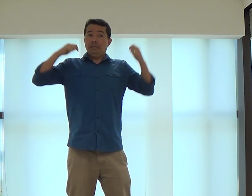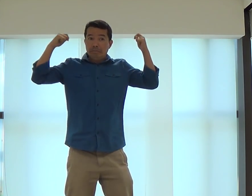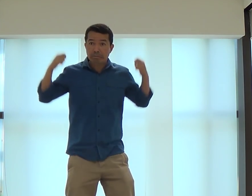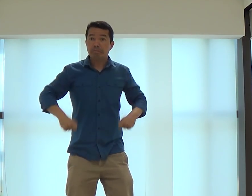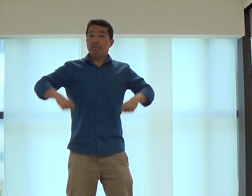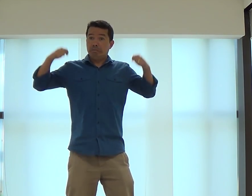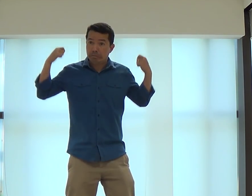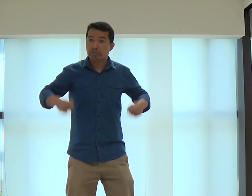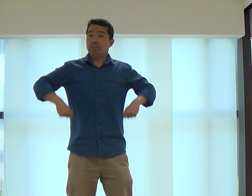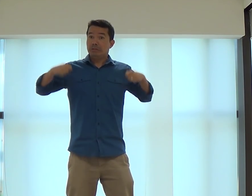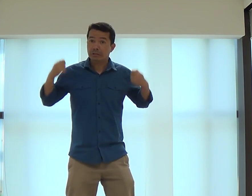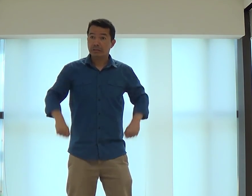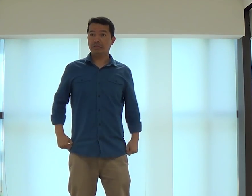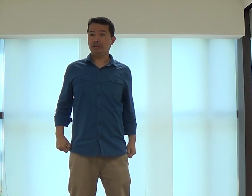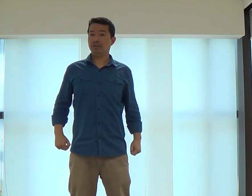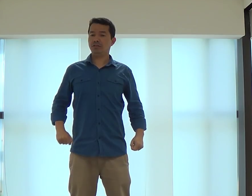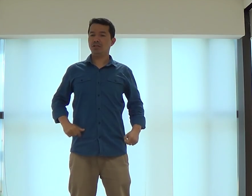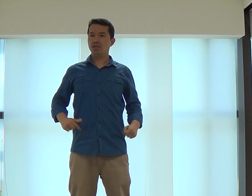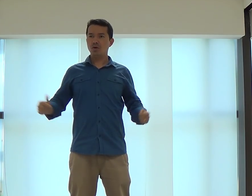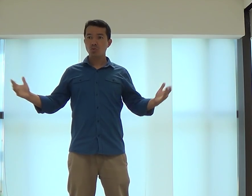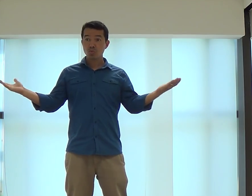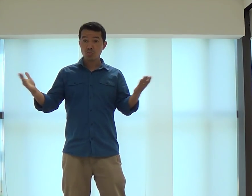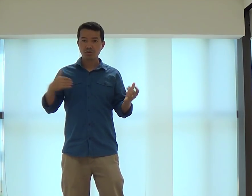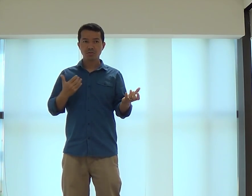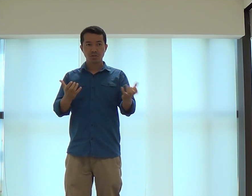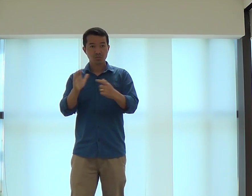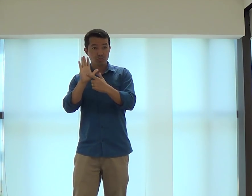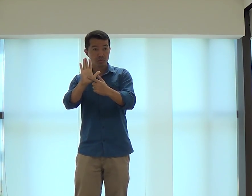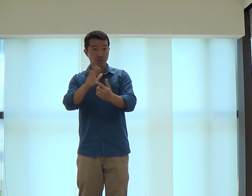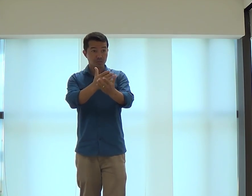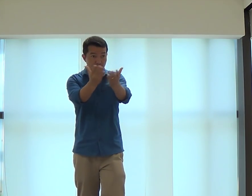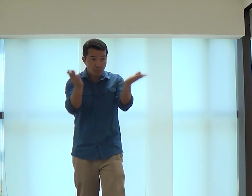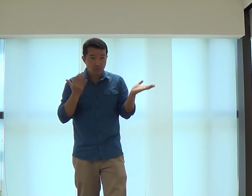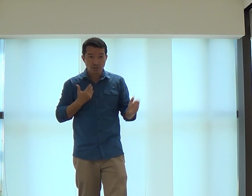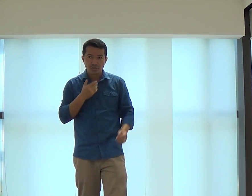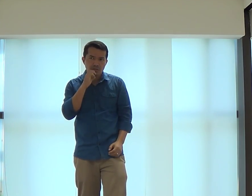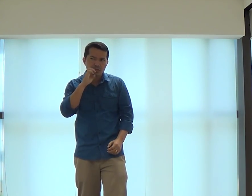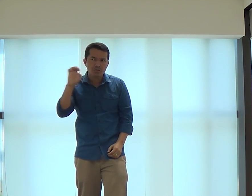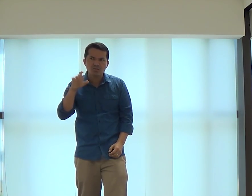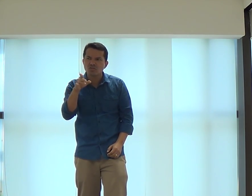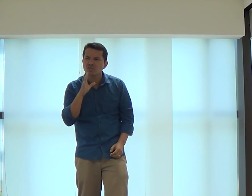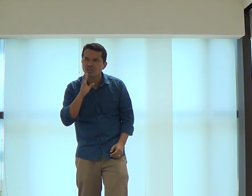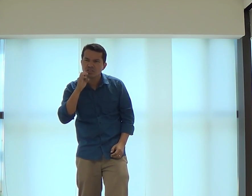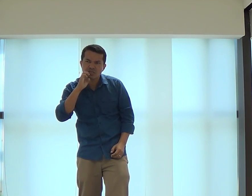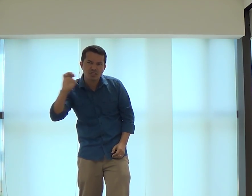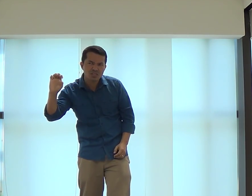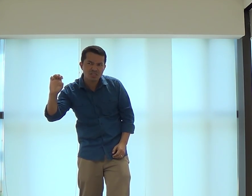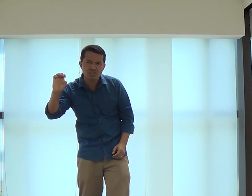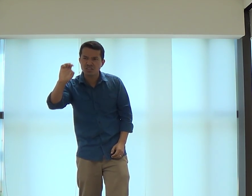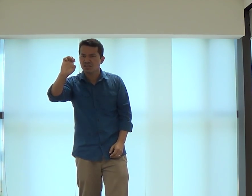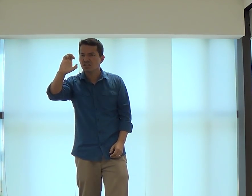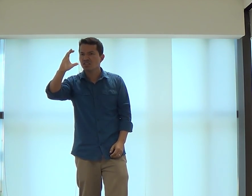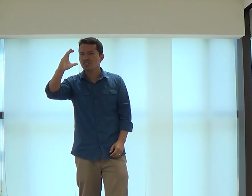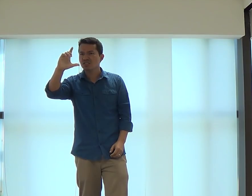responsabilidade. Coisas que você precisa. E hoje, eu queria mostrar para vocês... Vocês conhecem esse sinal?